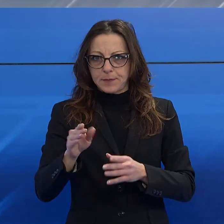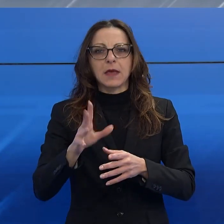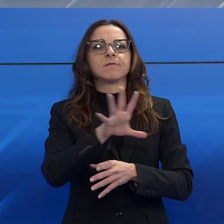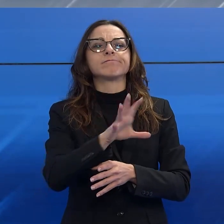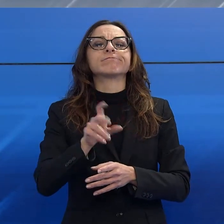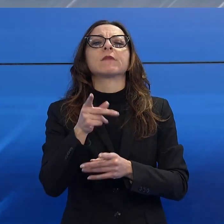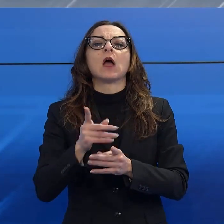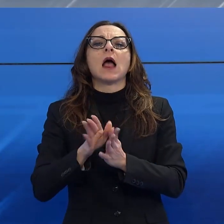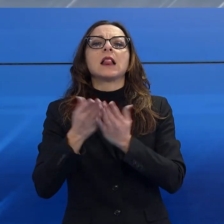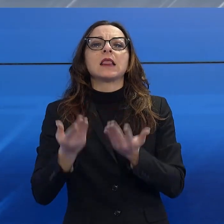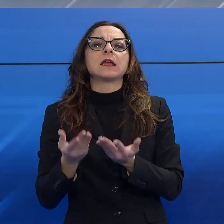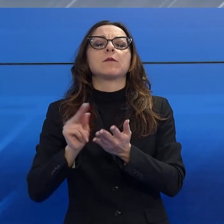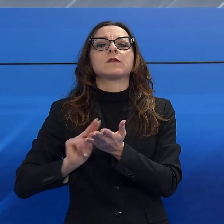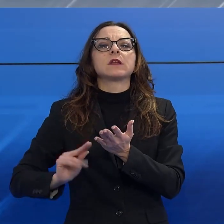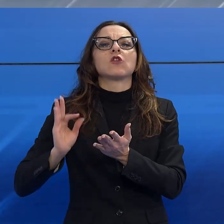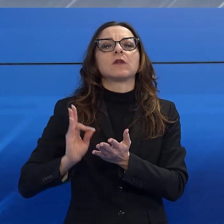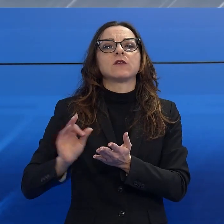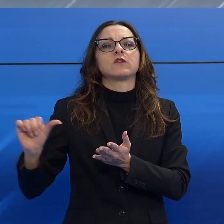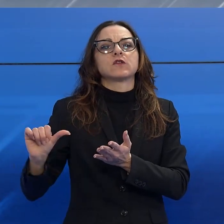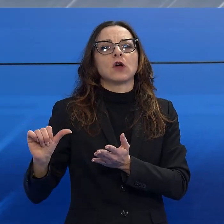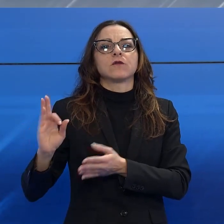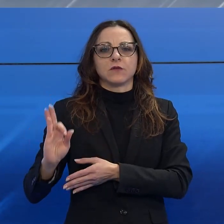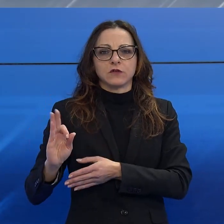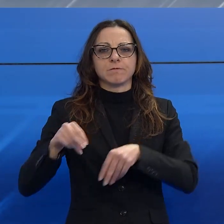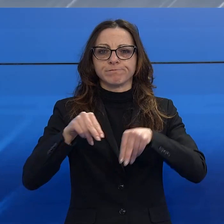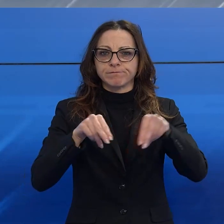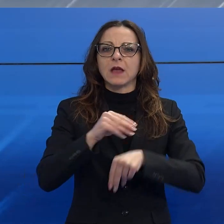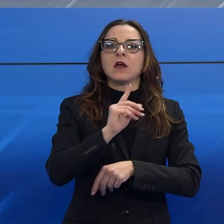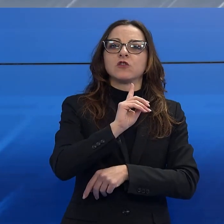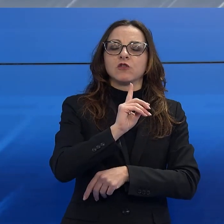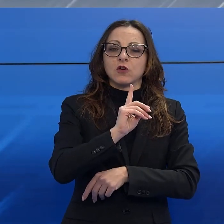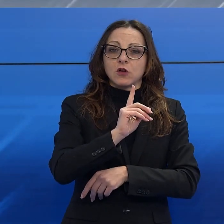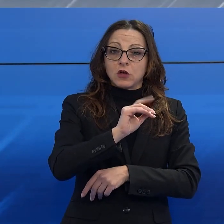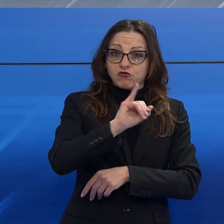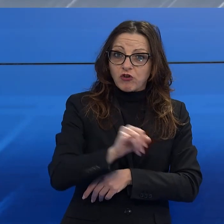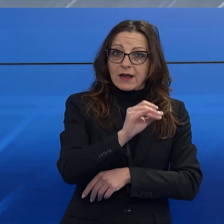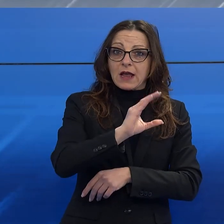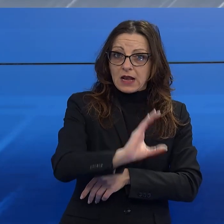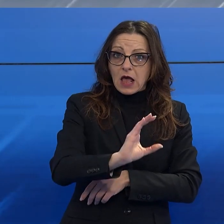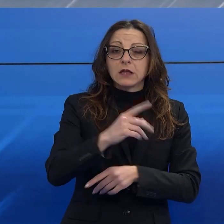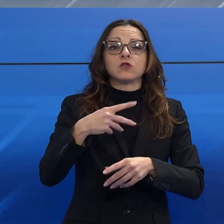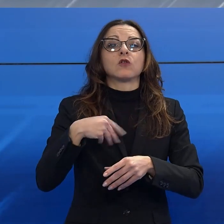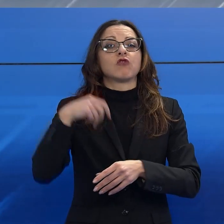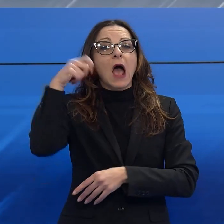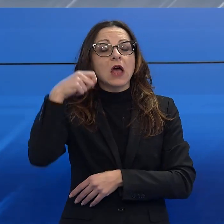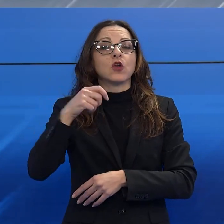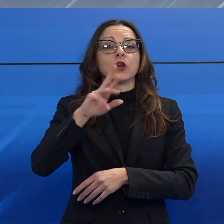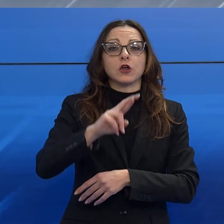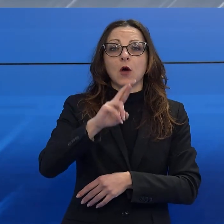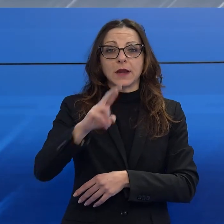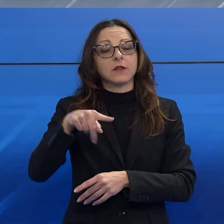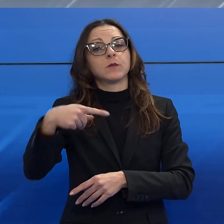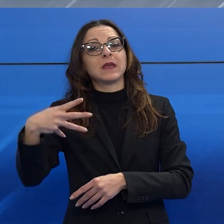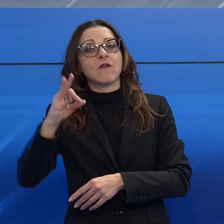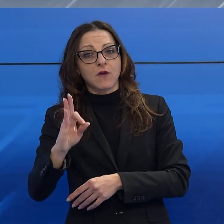Scott Fitzgerald, diretto da Jack Clayton con Robert Redford e Mia Farrow. La pellicola porta in